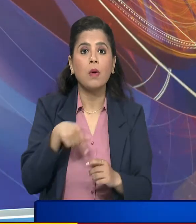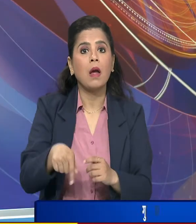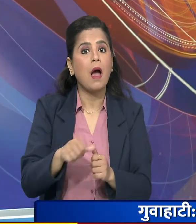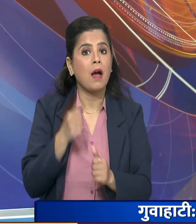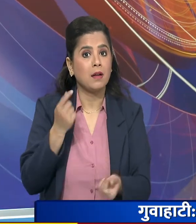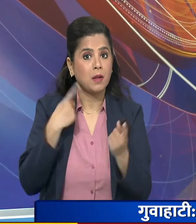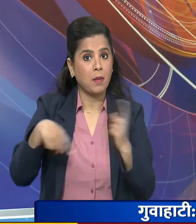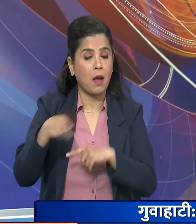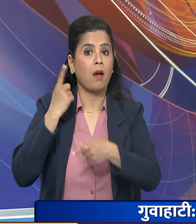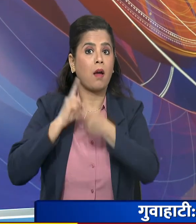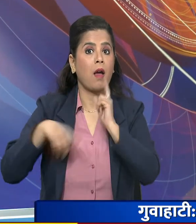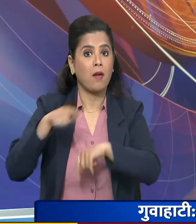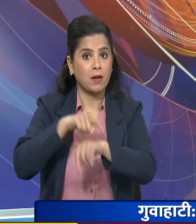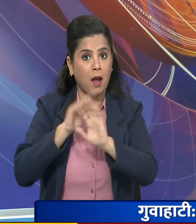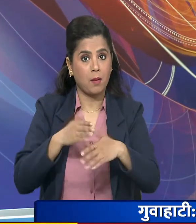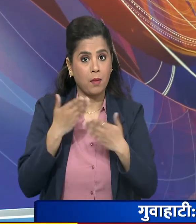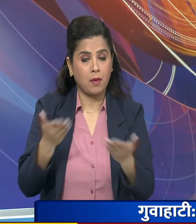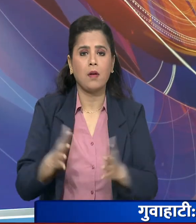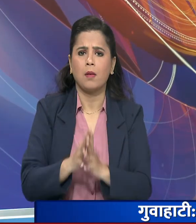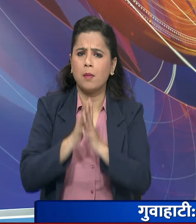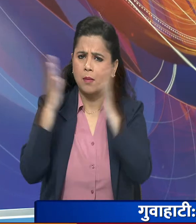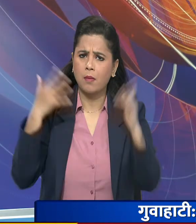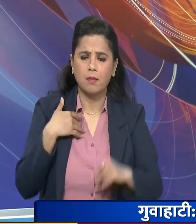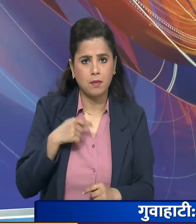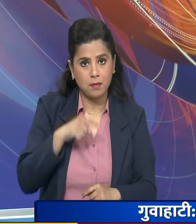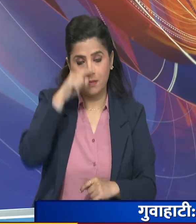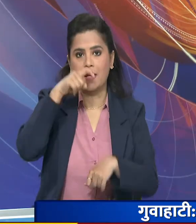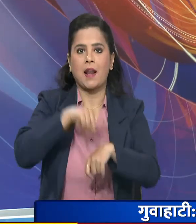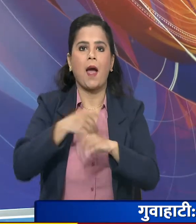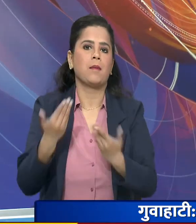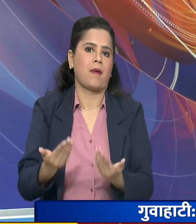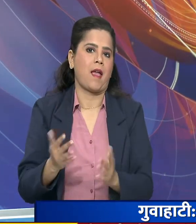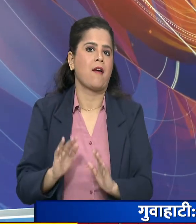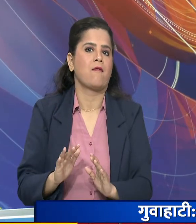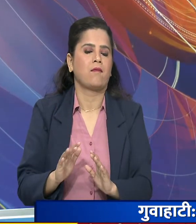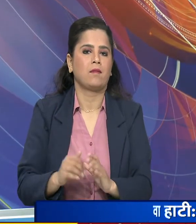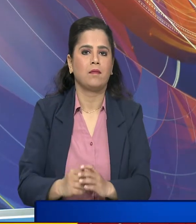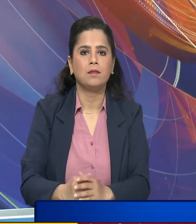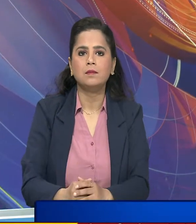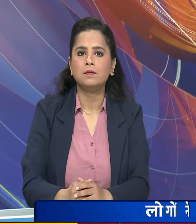यह कैती हासिक पल है और आपार गौर्णफ का शन।